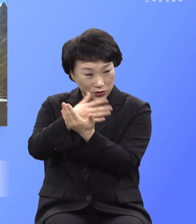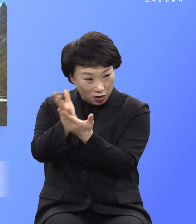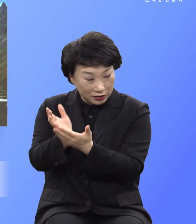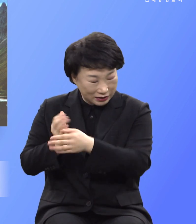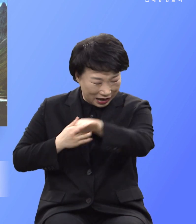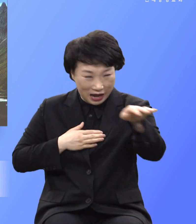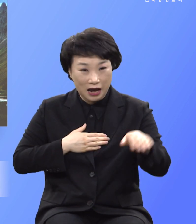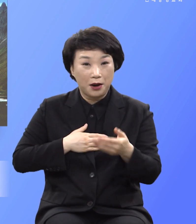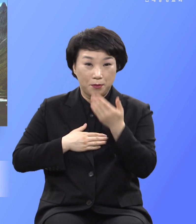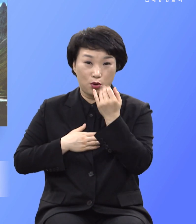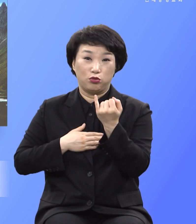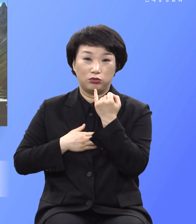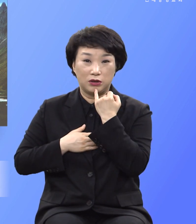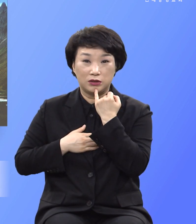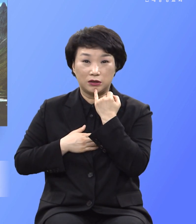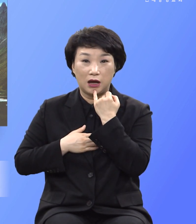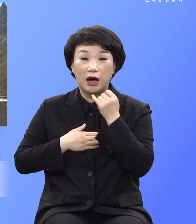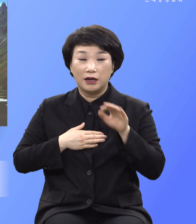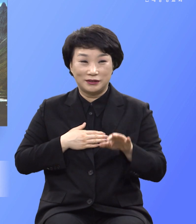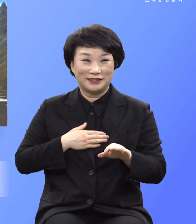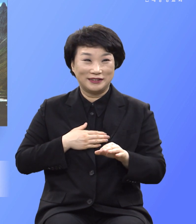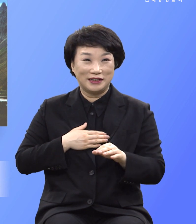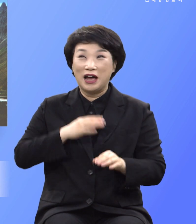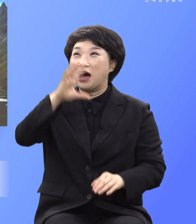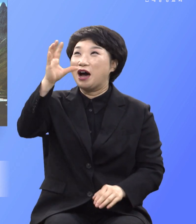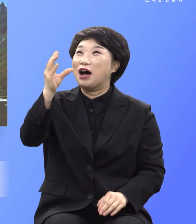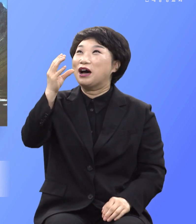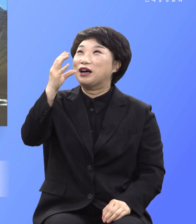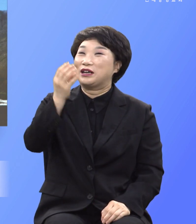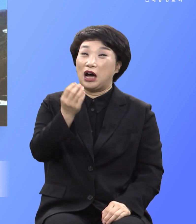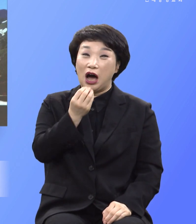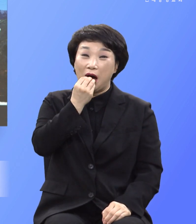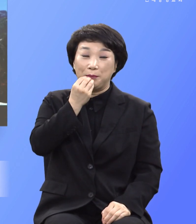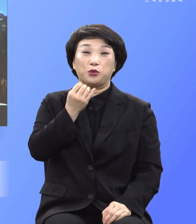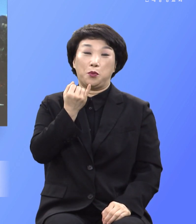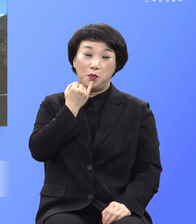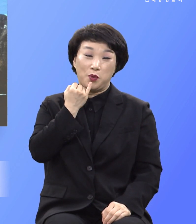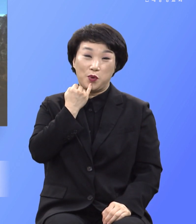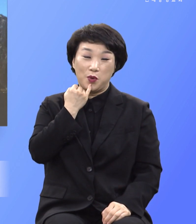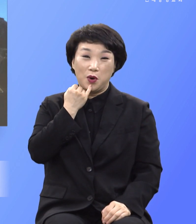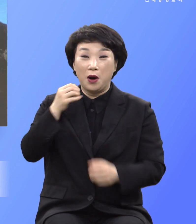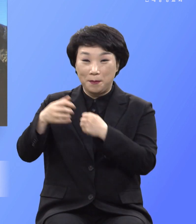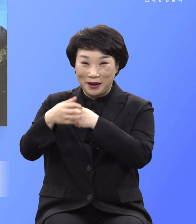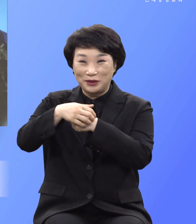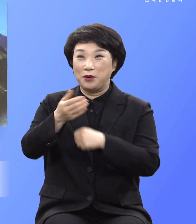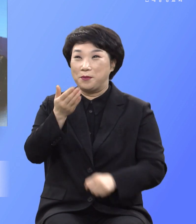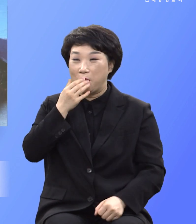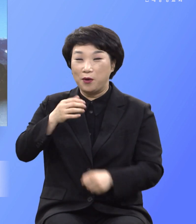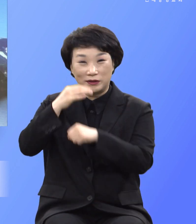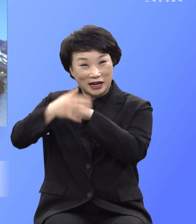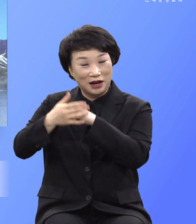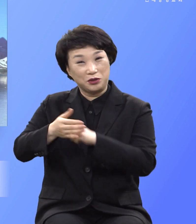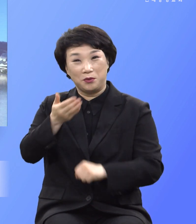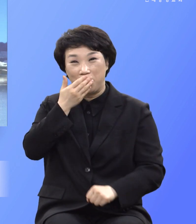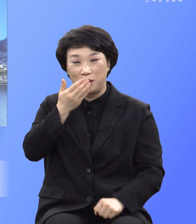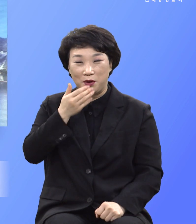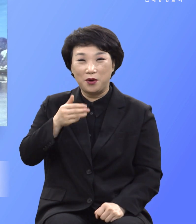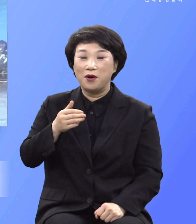감도 먹고 배도 먹고 사과도 먹고 자두도 먹고 밤도